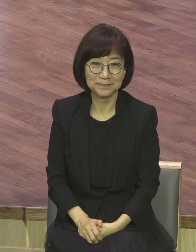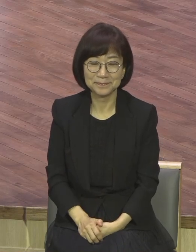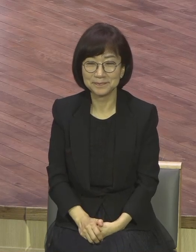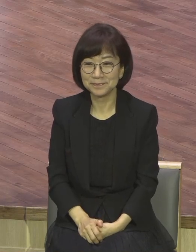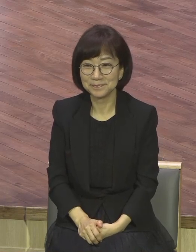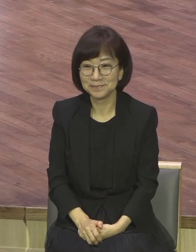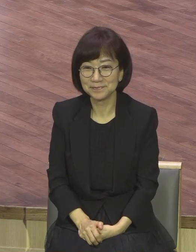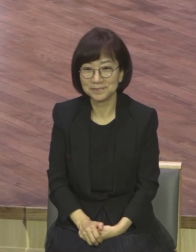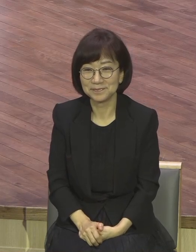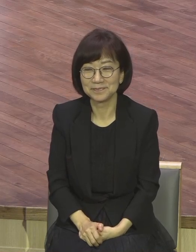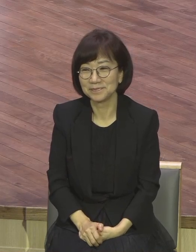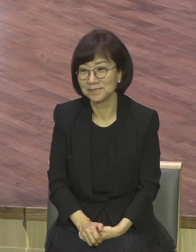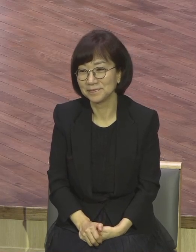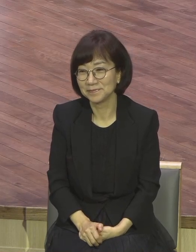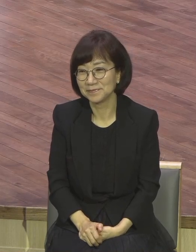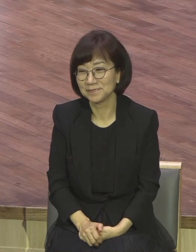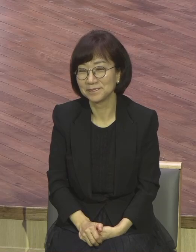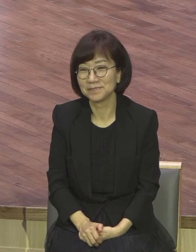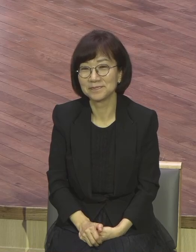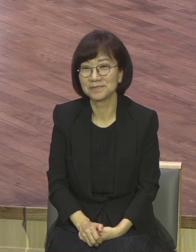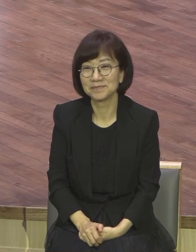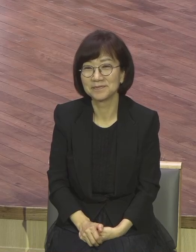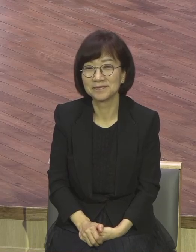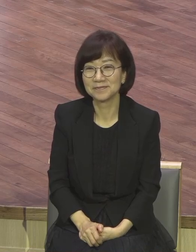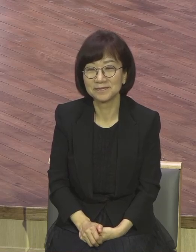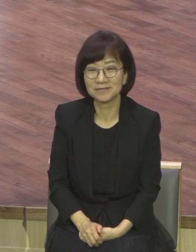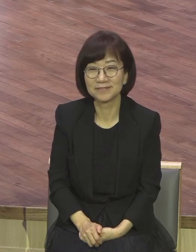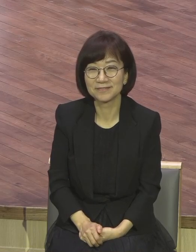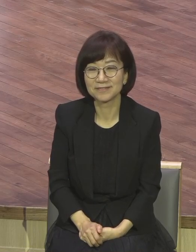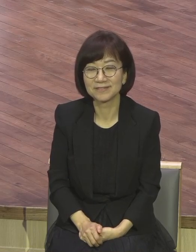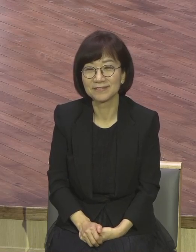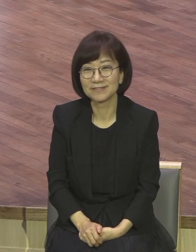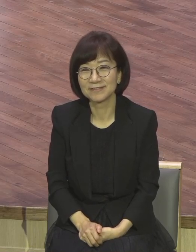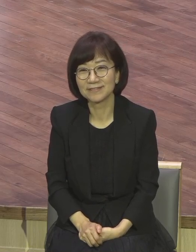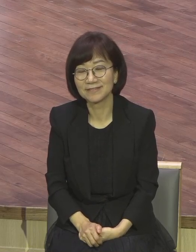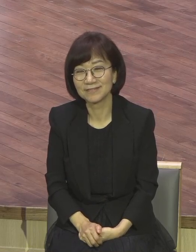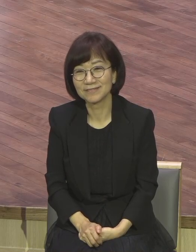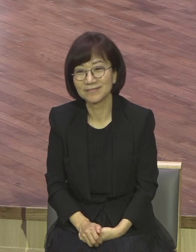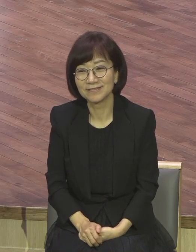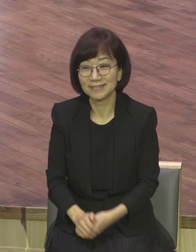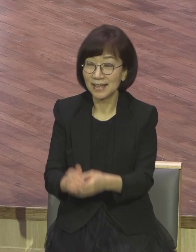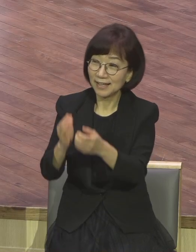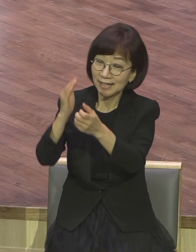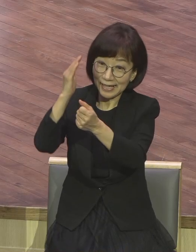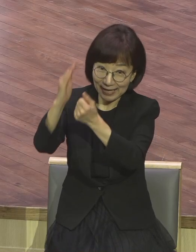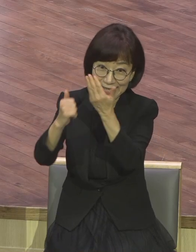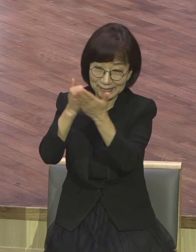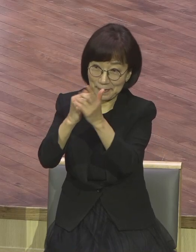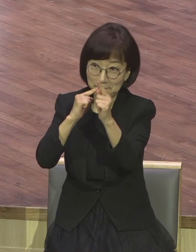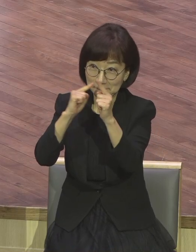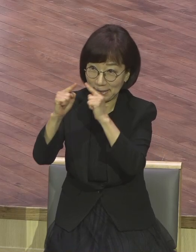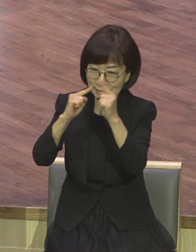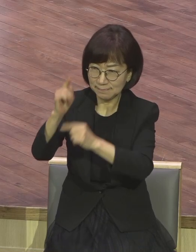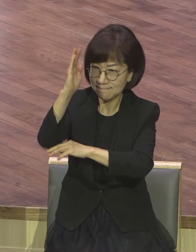여러분 하나님의 말씀을 듣고 그 말씀 속에 기도 제목을 발견하고 실제로